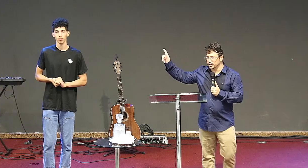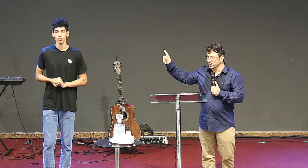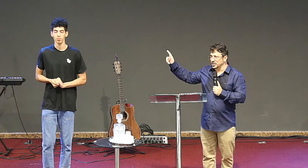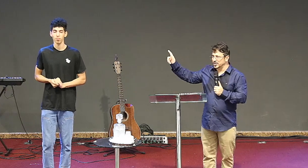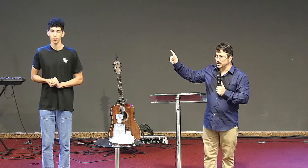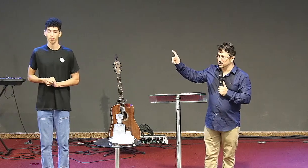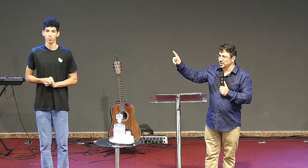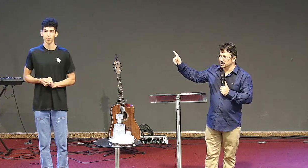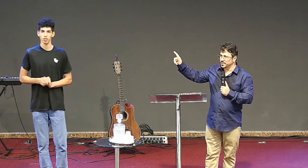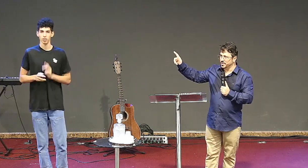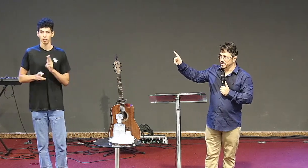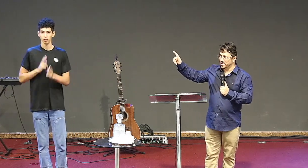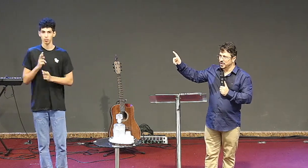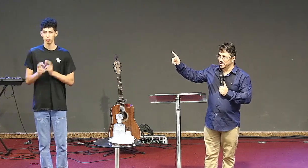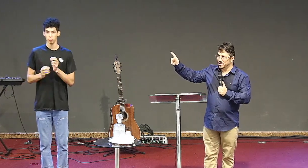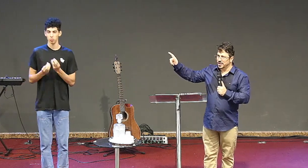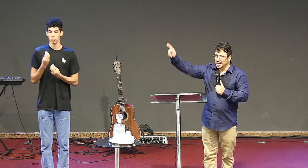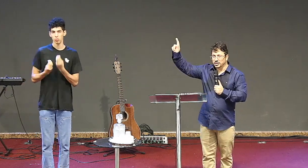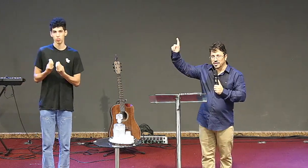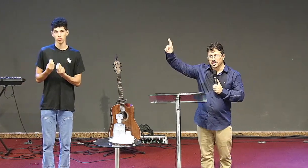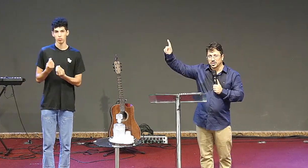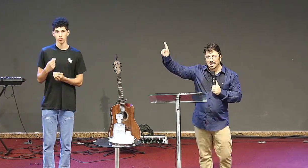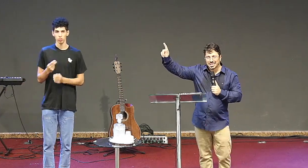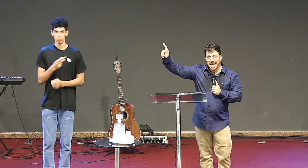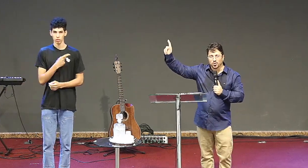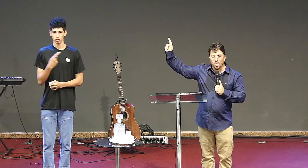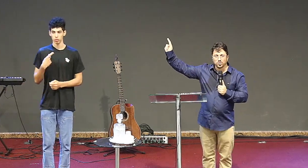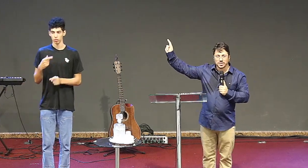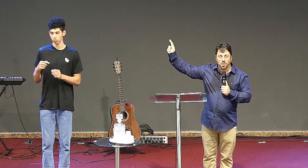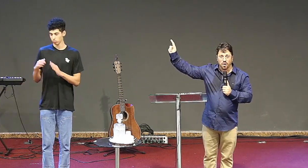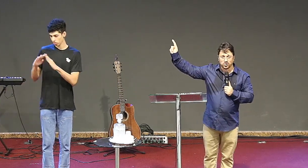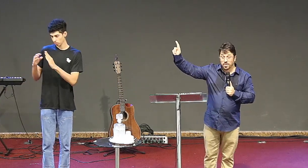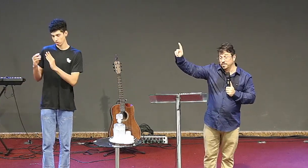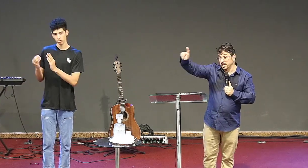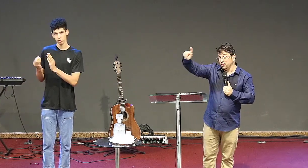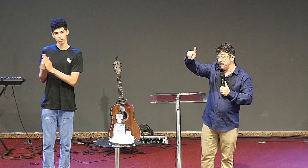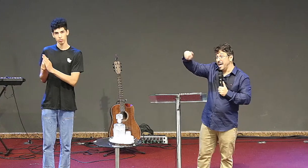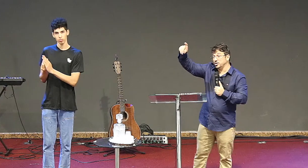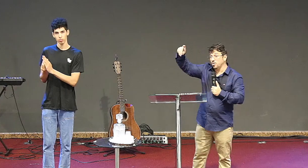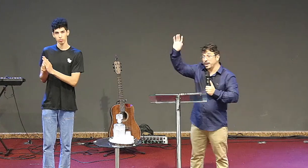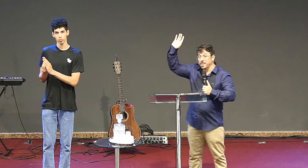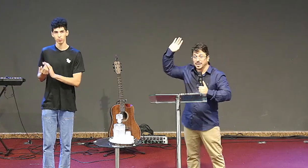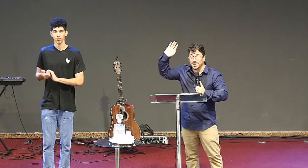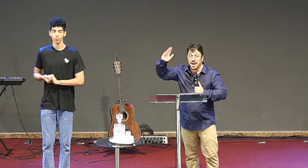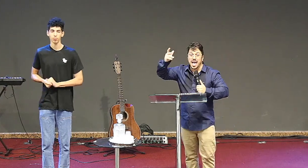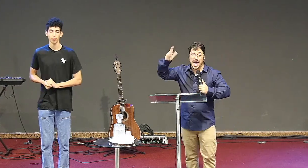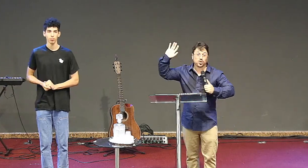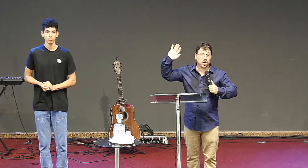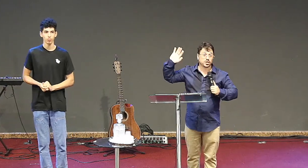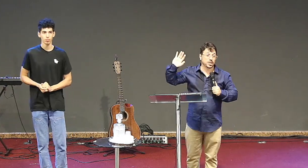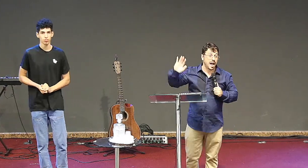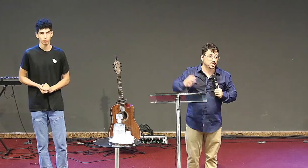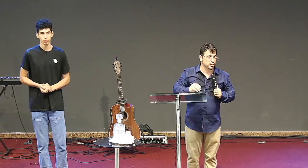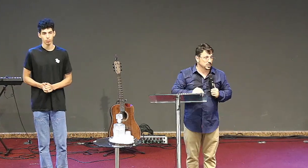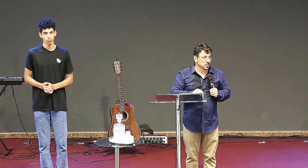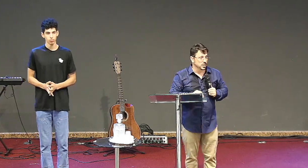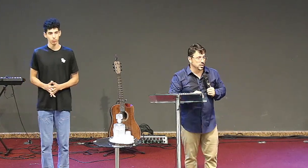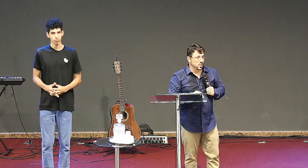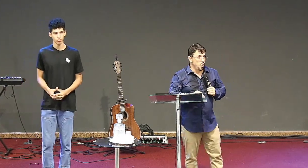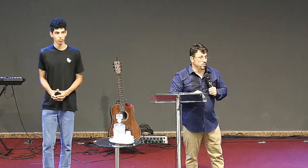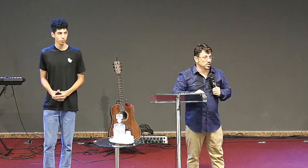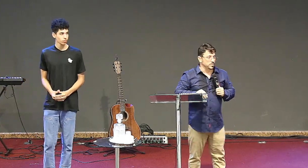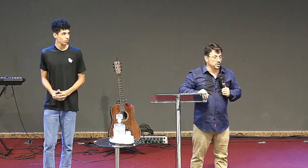cabeça de muitas pessoas igreja tem sido tratado como um negócio sendo aberto de qualquer maneira a toque de caixa